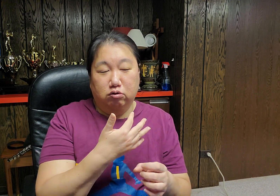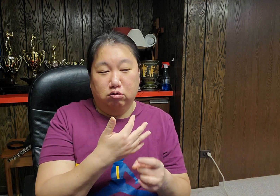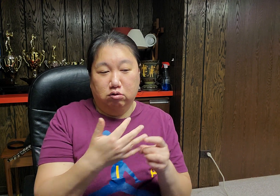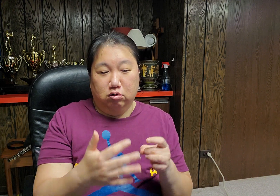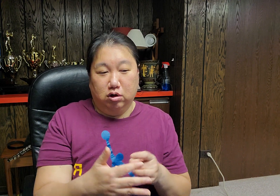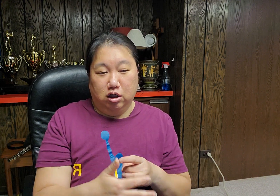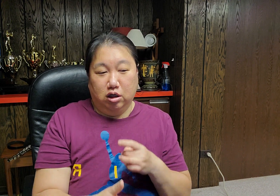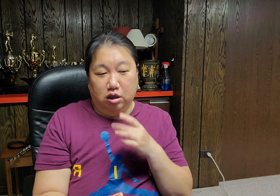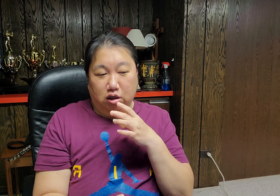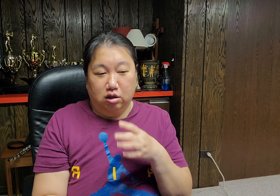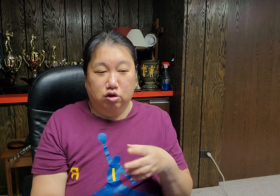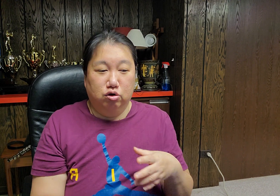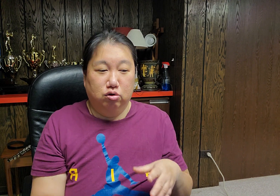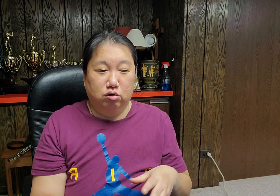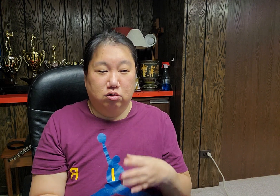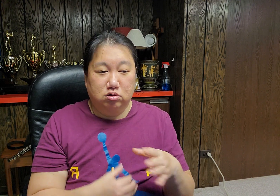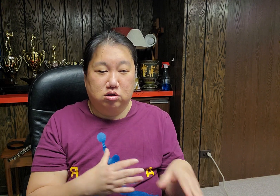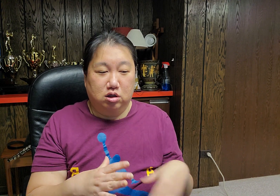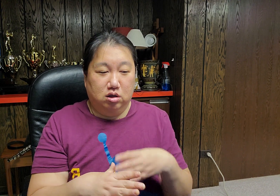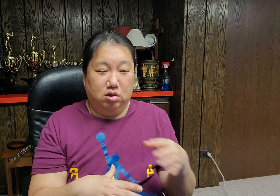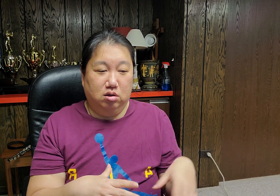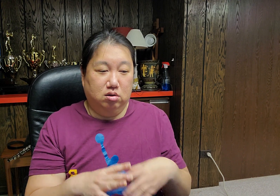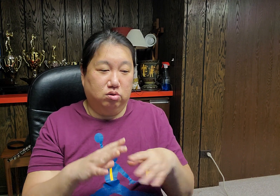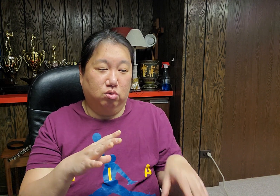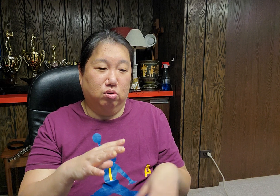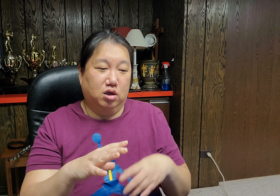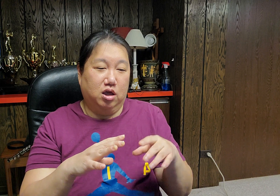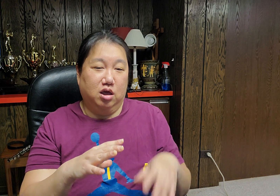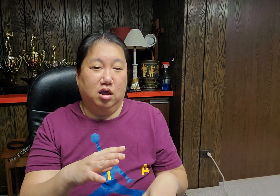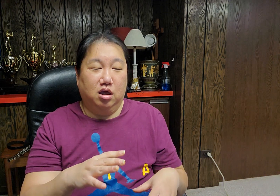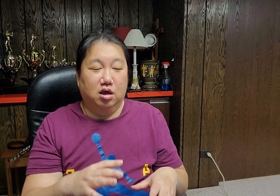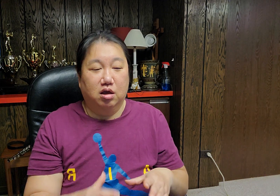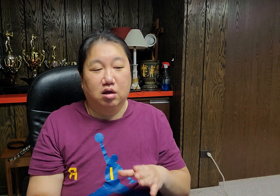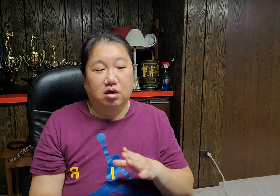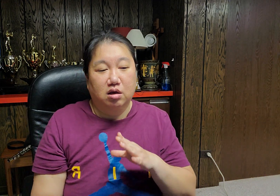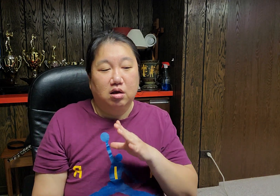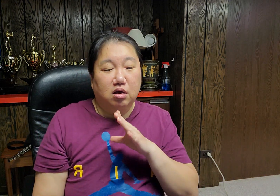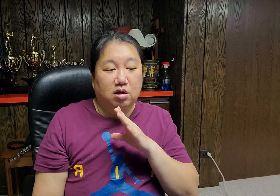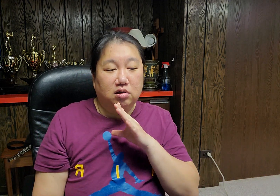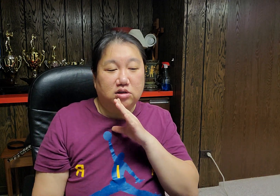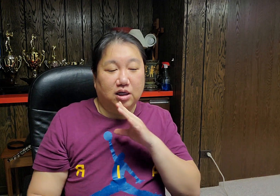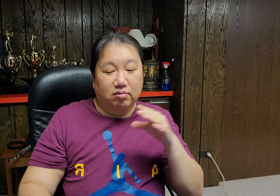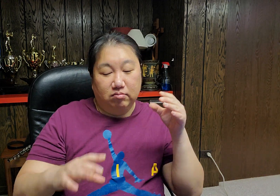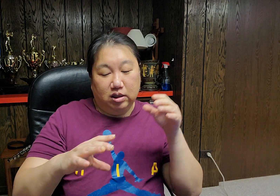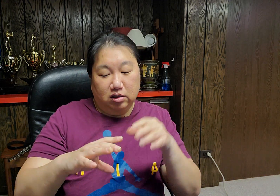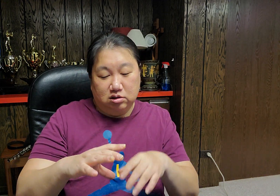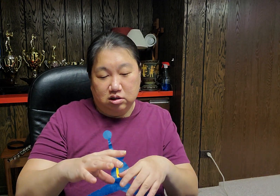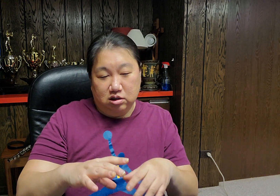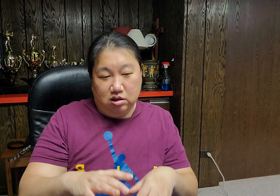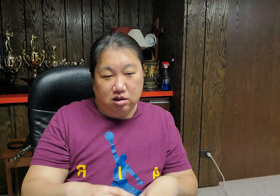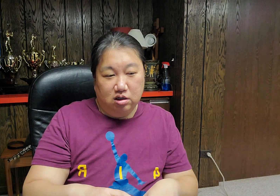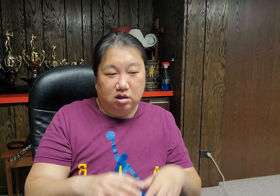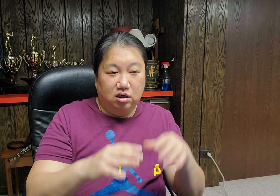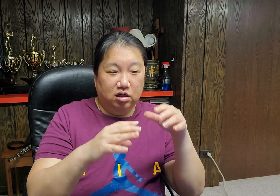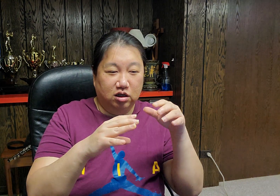허울뿐인 열심 속에 창빛을